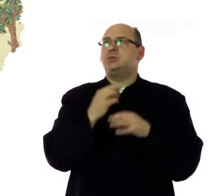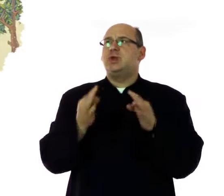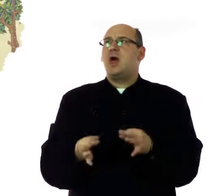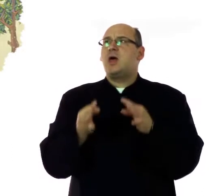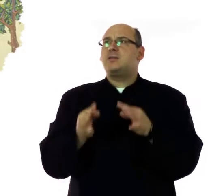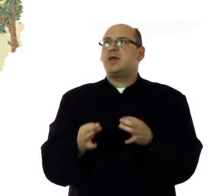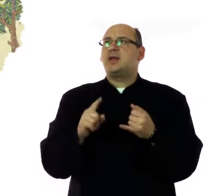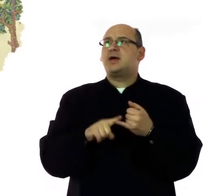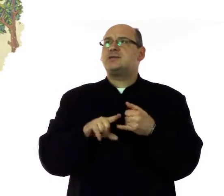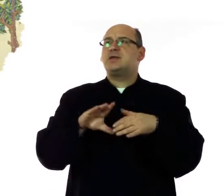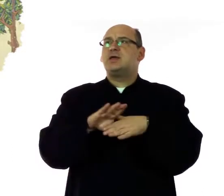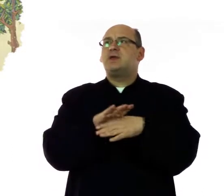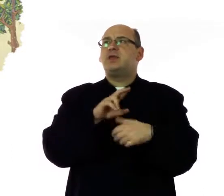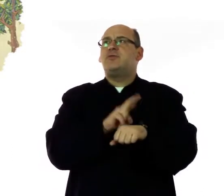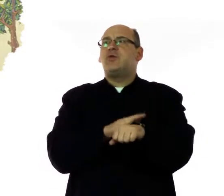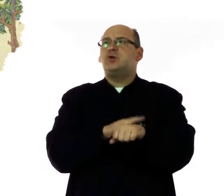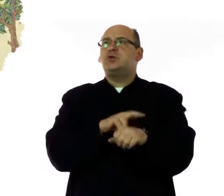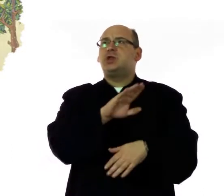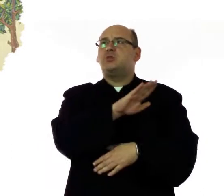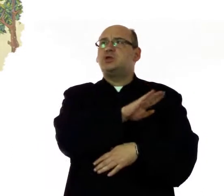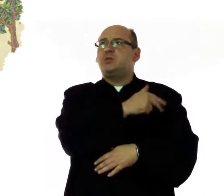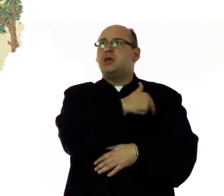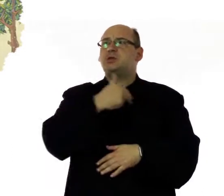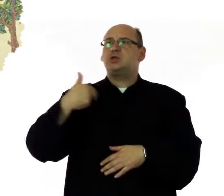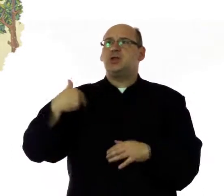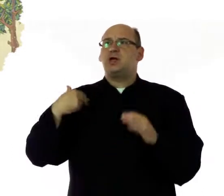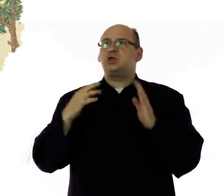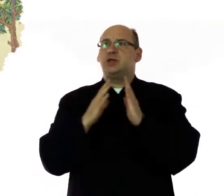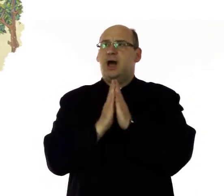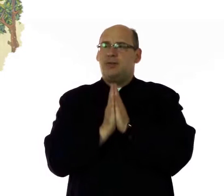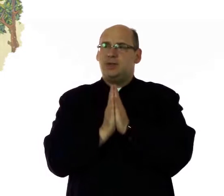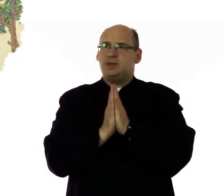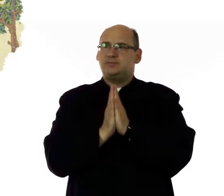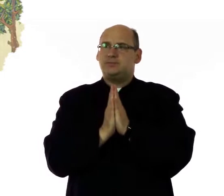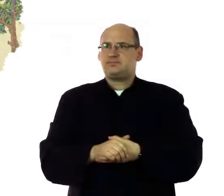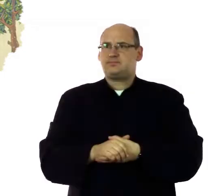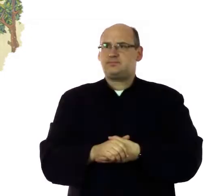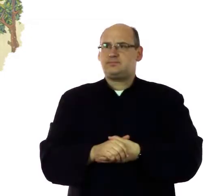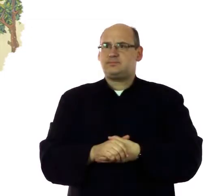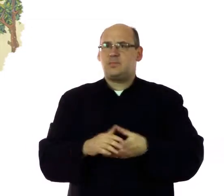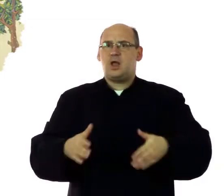grzesznymi, teraz i w godzinę śmierci naszej. Amen.